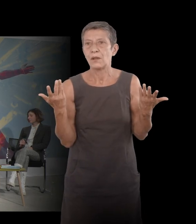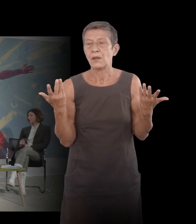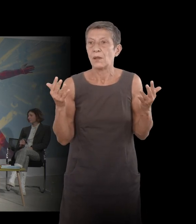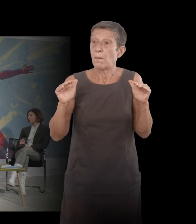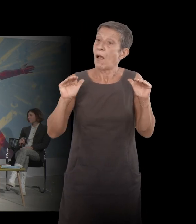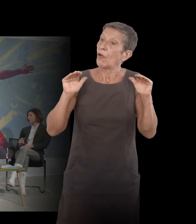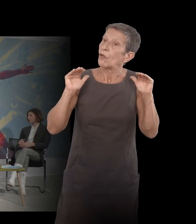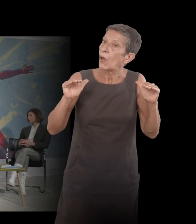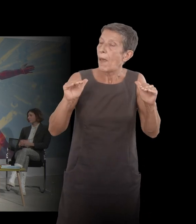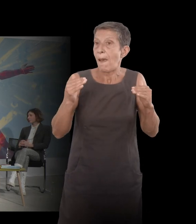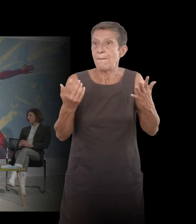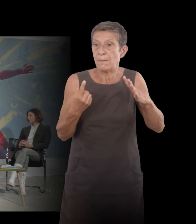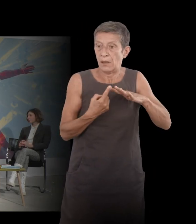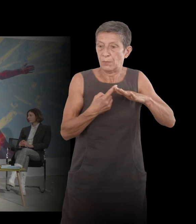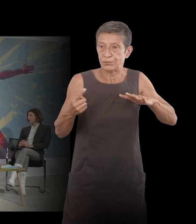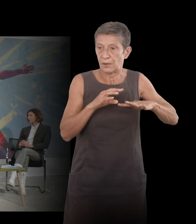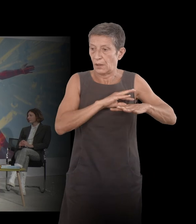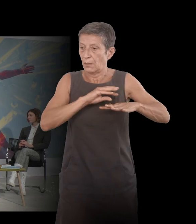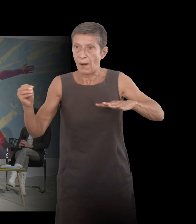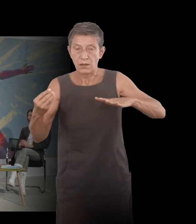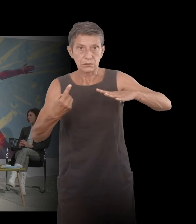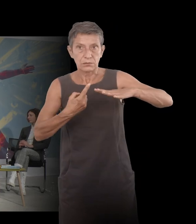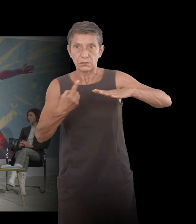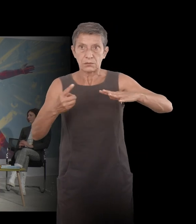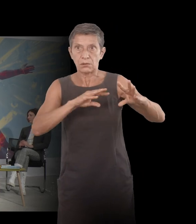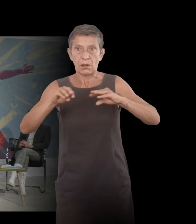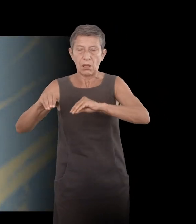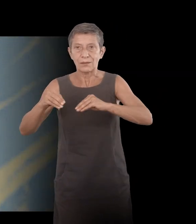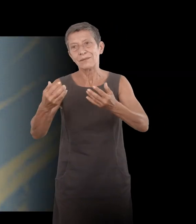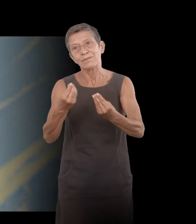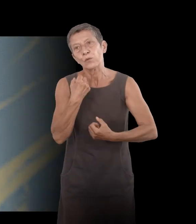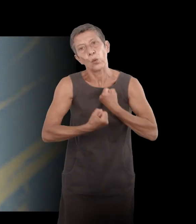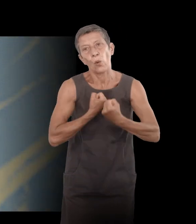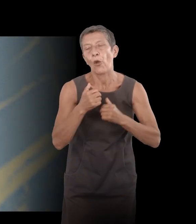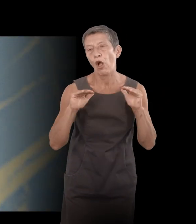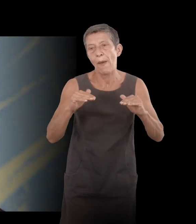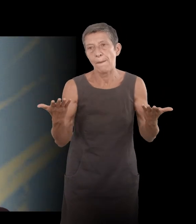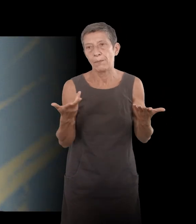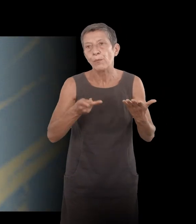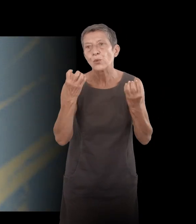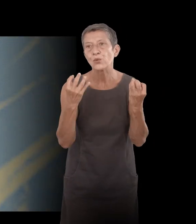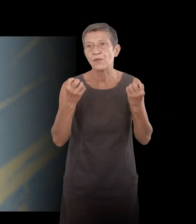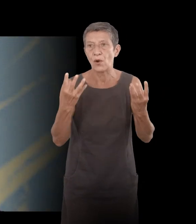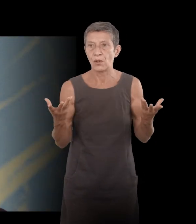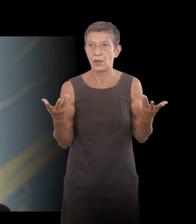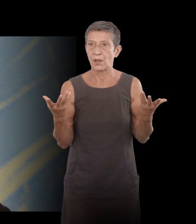et qu'on est quand même très content je parle pour moi en tout cas mais de revenir dans la norme dans la vie